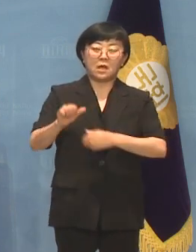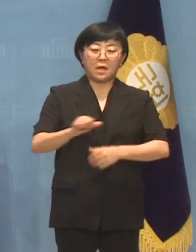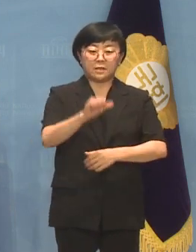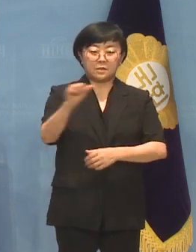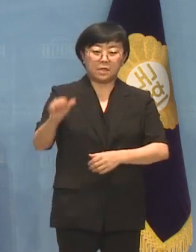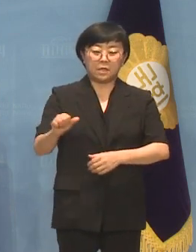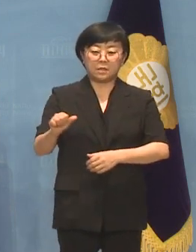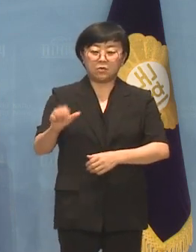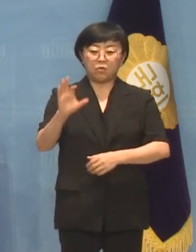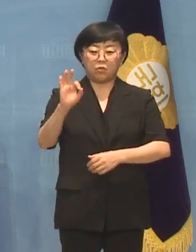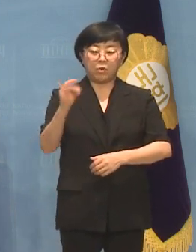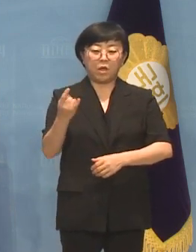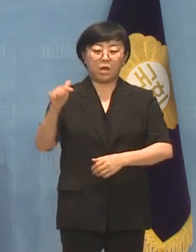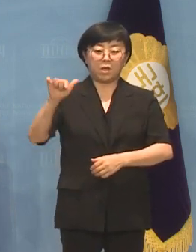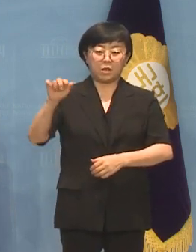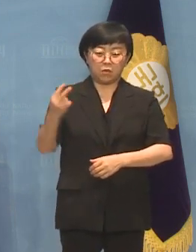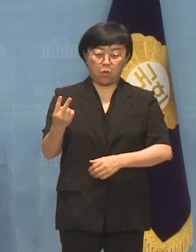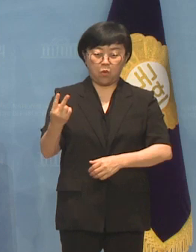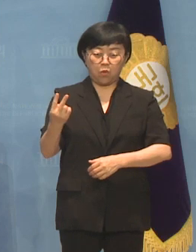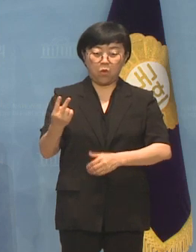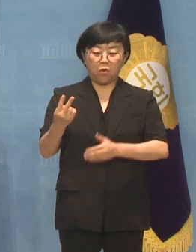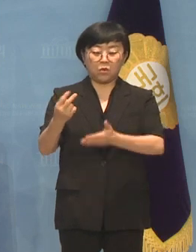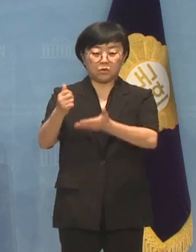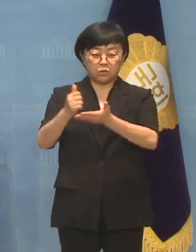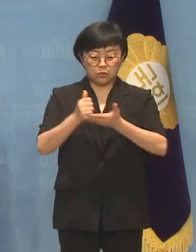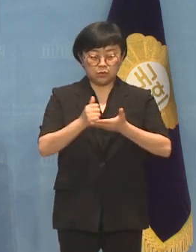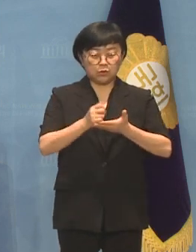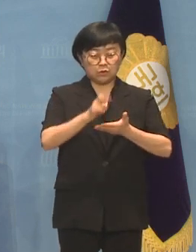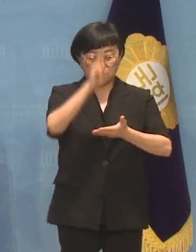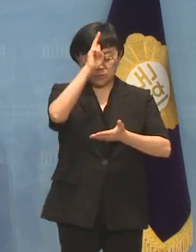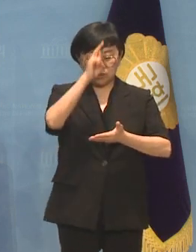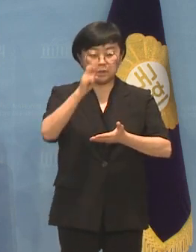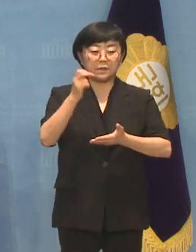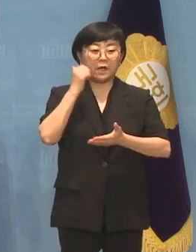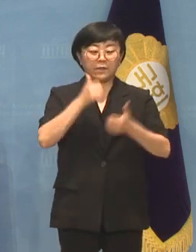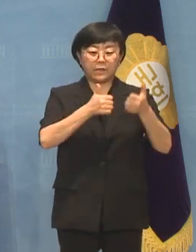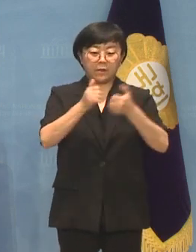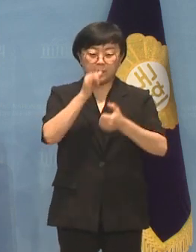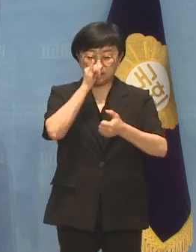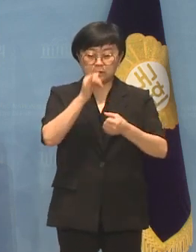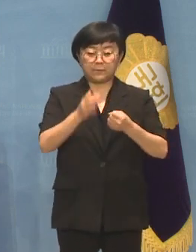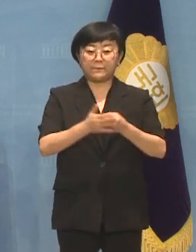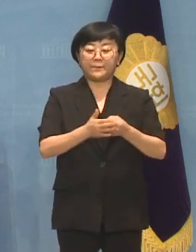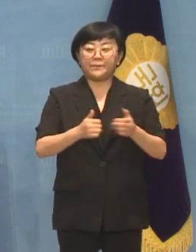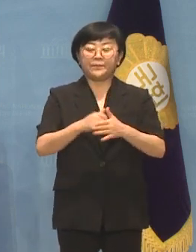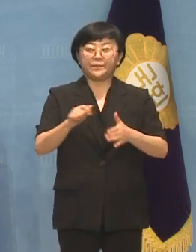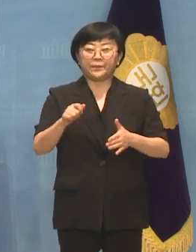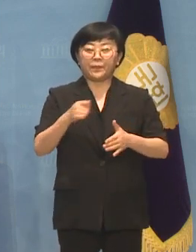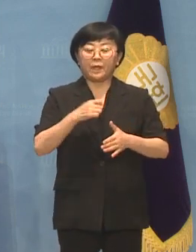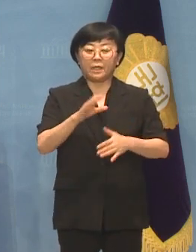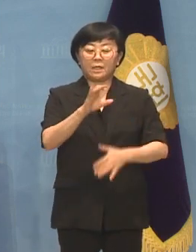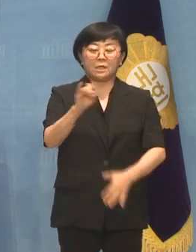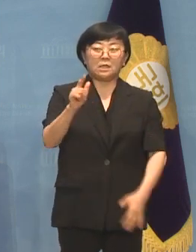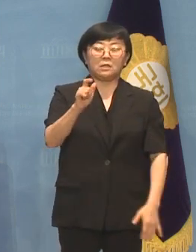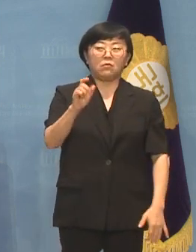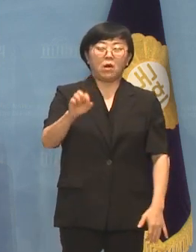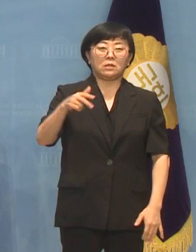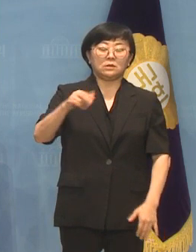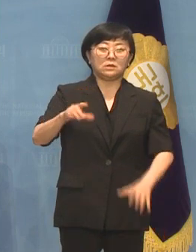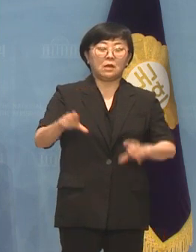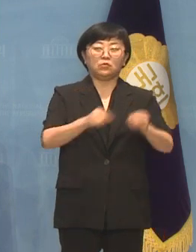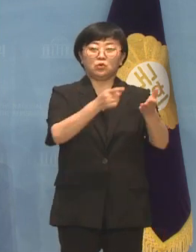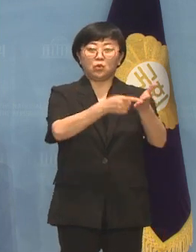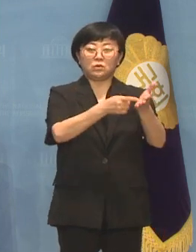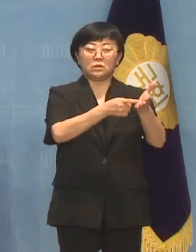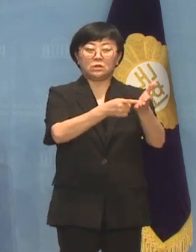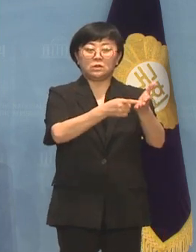주안외교사절 초청 오찬 간담회를 주최합니다 간담회에는 이강재 국회사무총장,